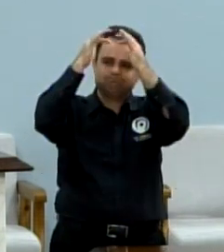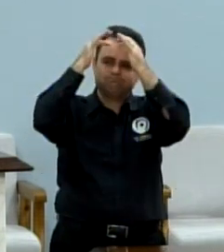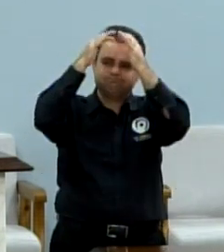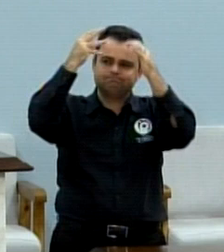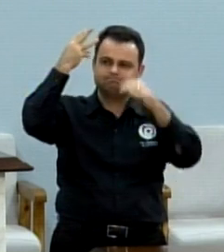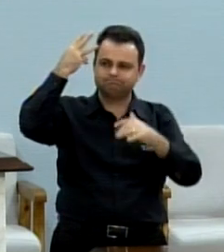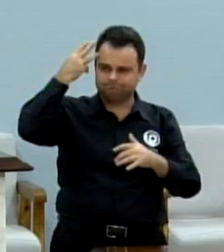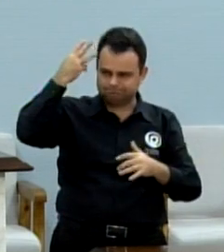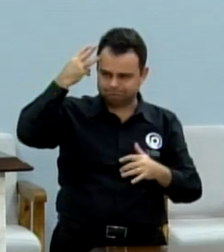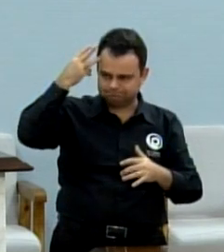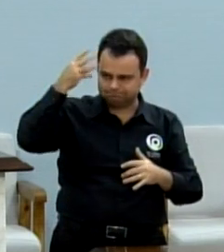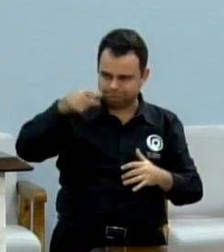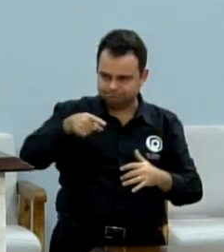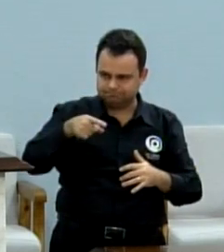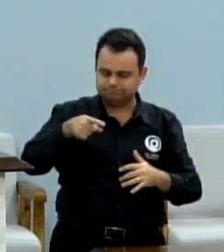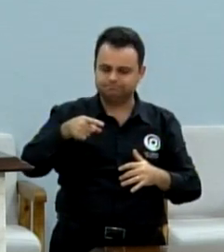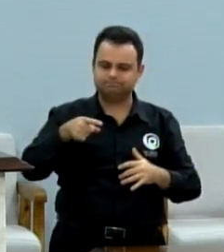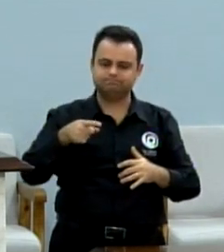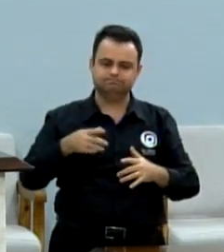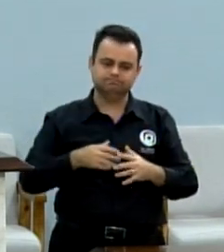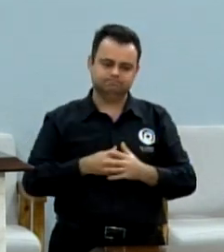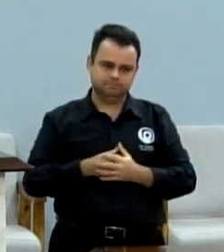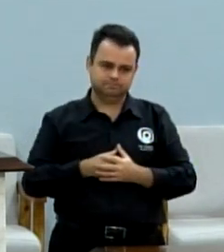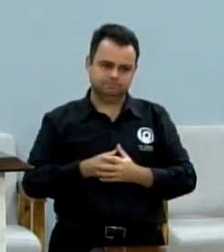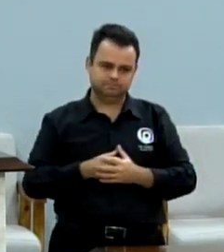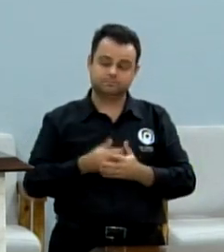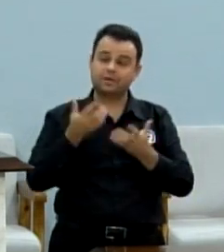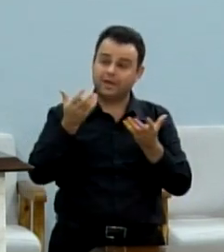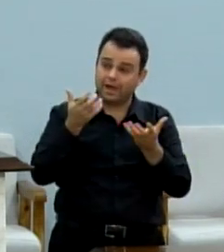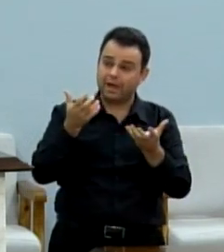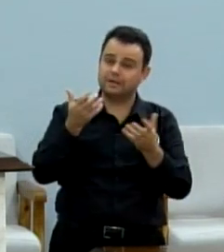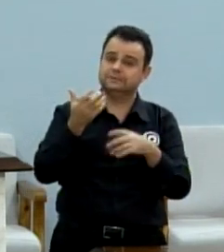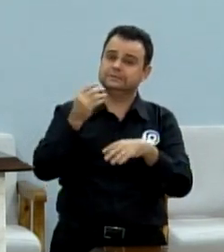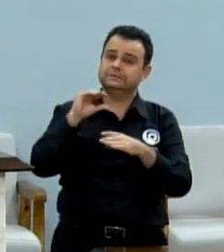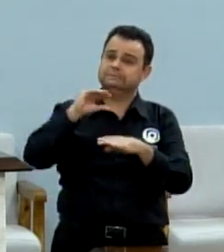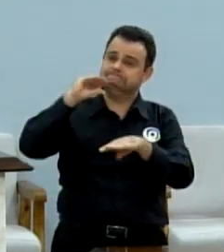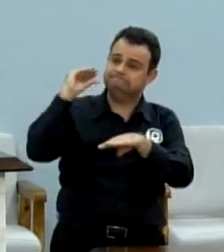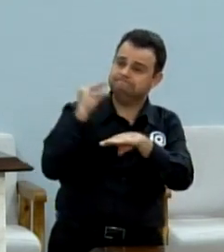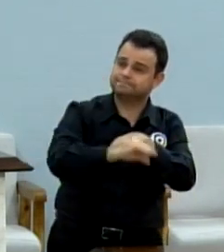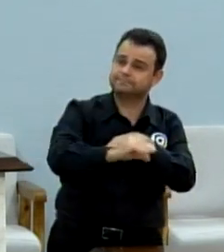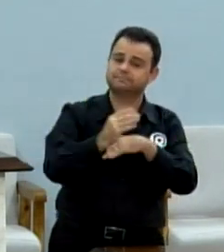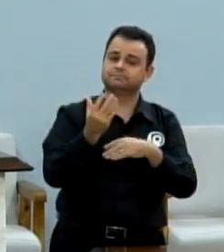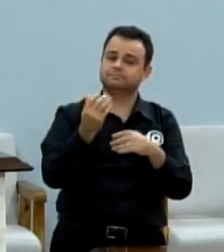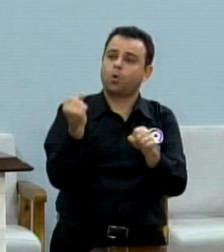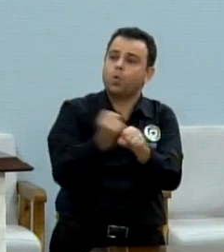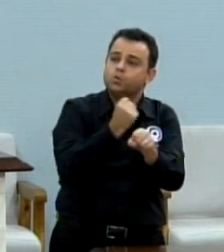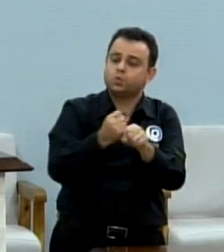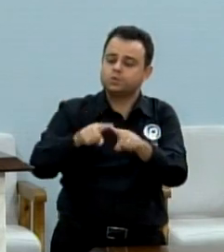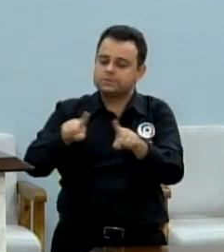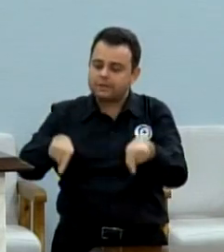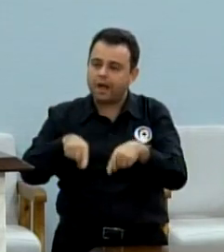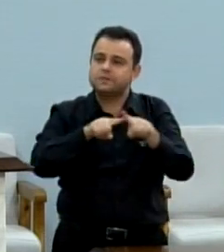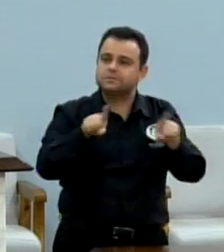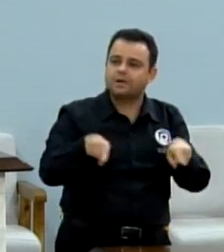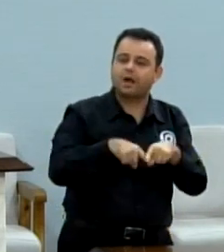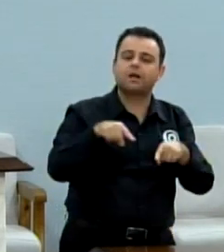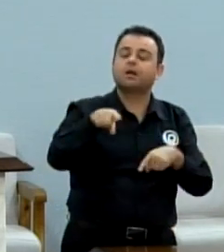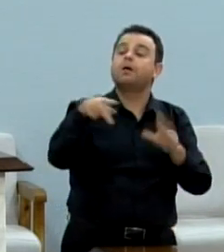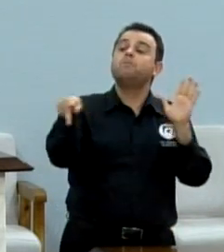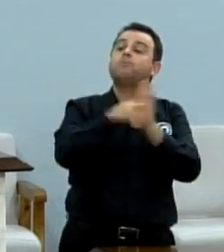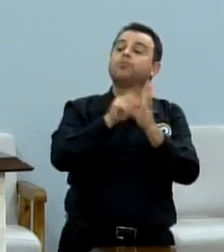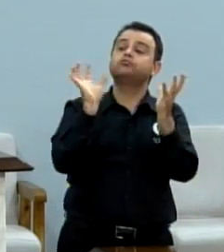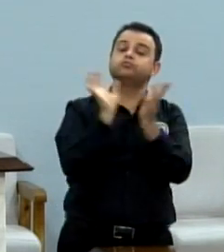objeto, busca recursos para a construção de sala de aulas para pessoas com transtorno do espectro